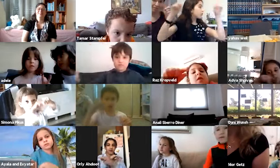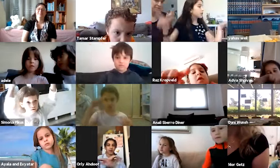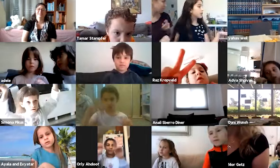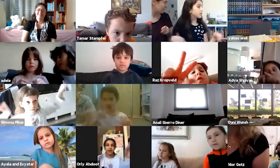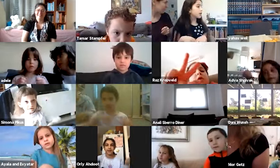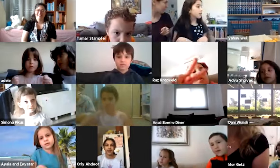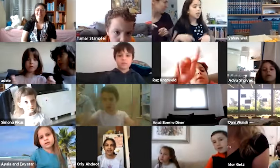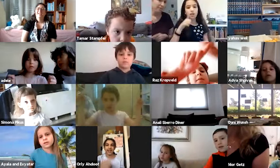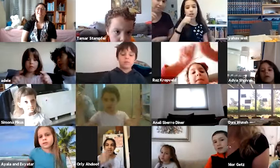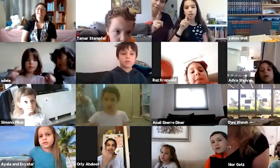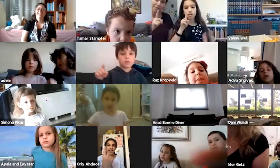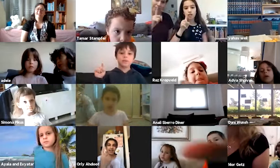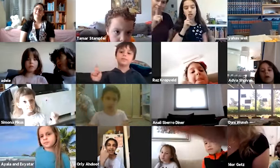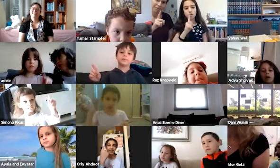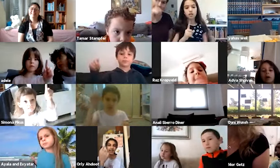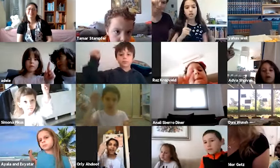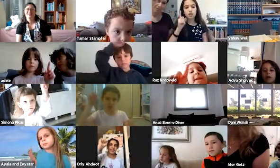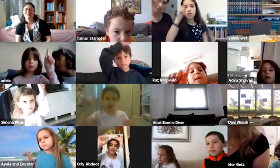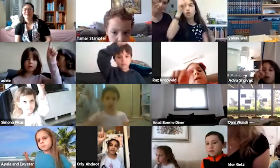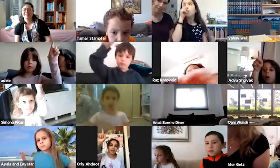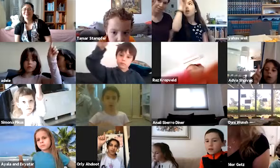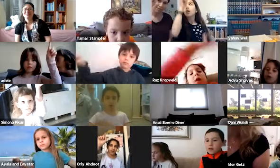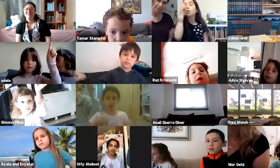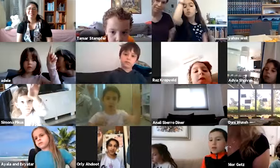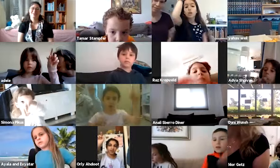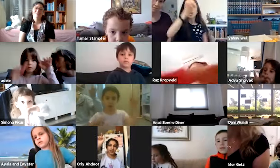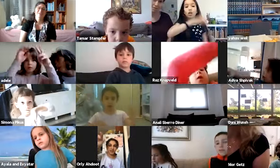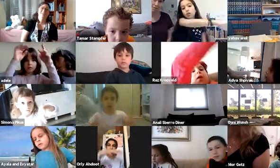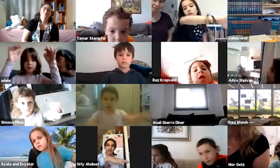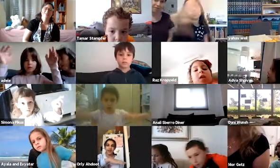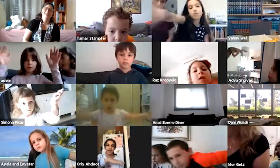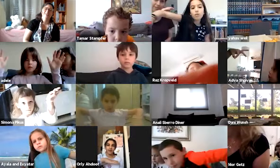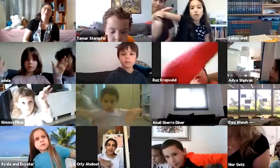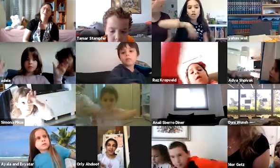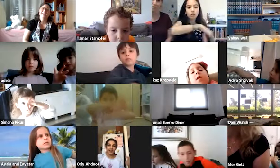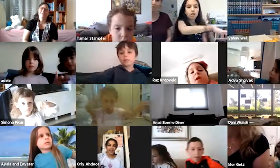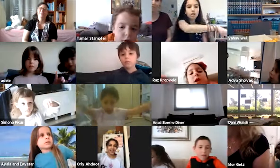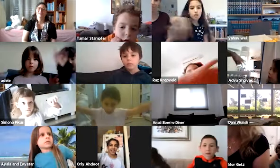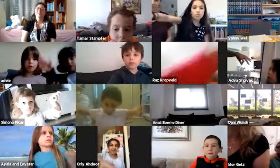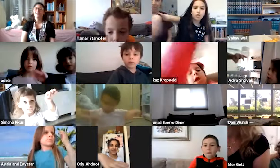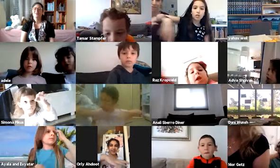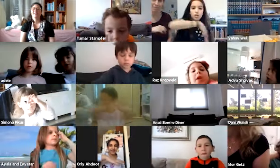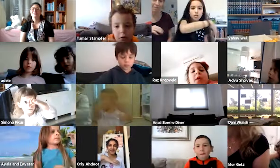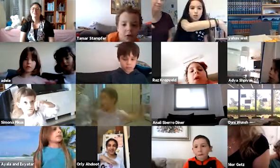הברית. אחד אלוהנו, אלוהנו, אלוהנו, אלוהנו,